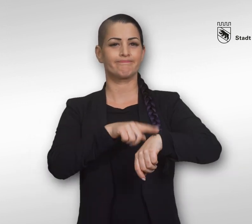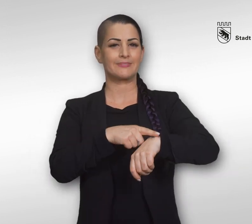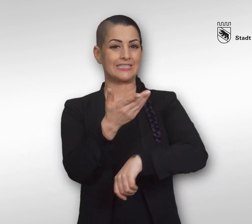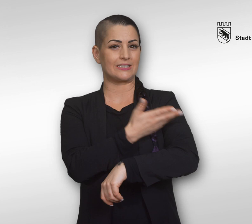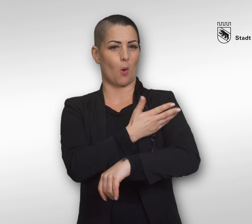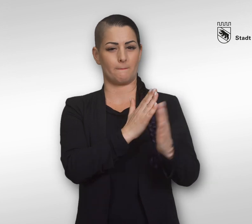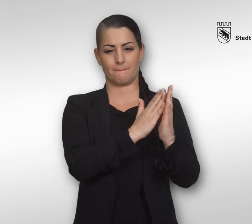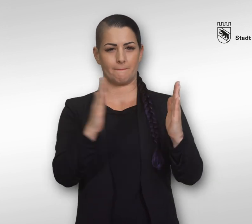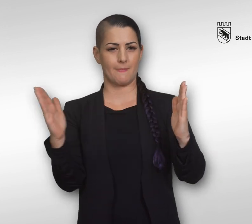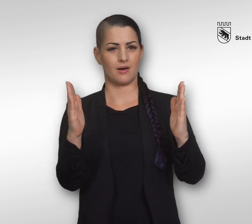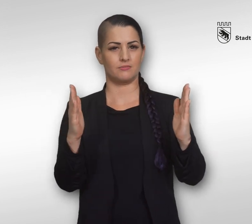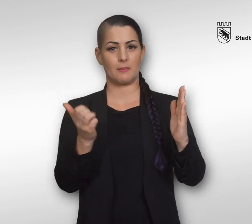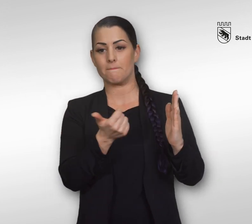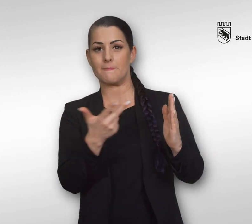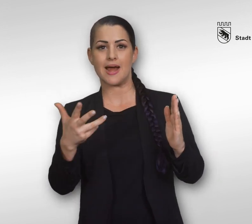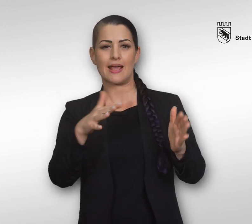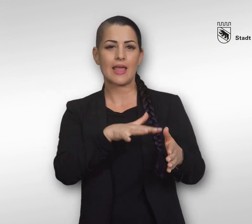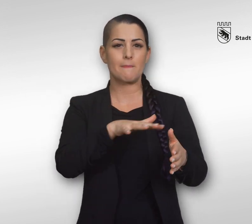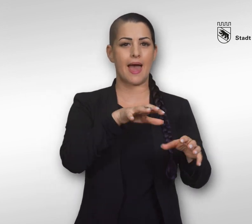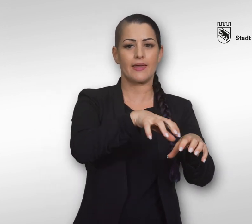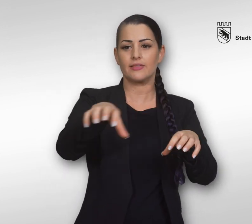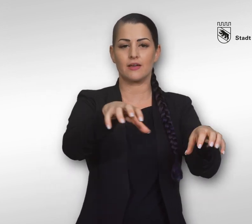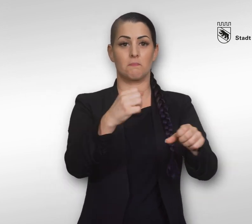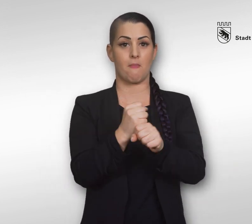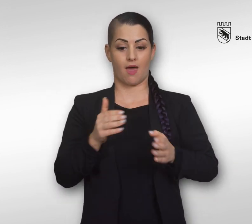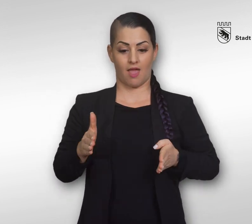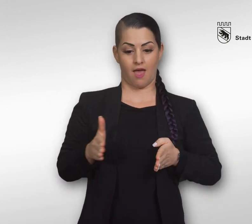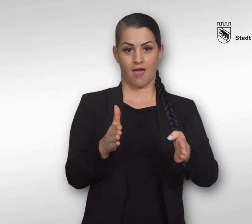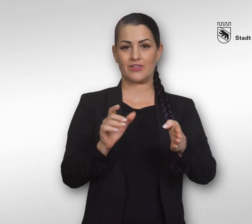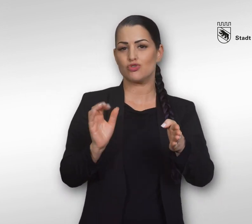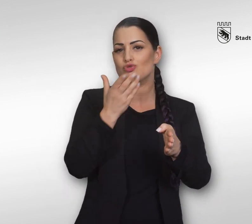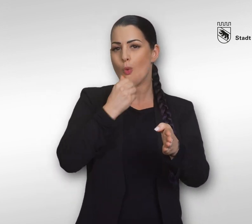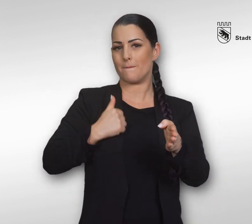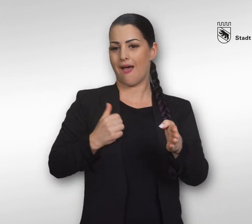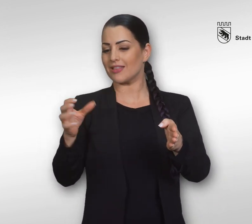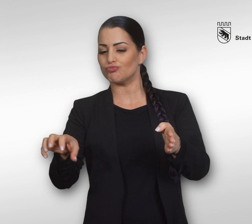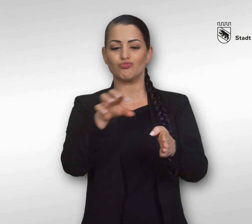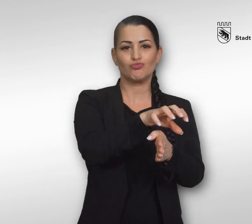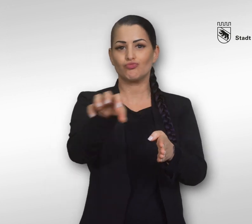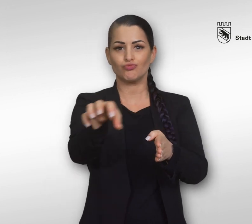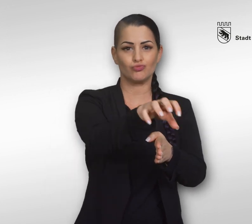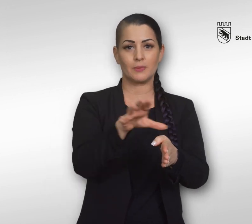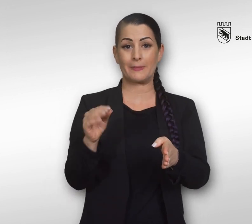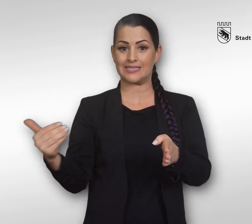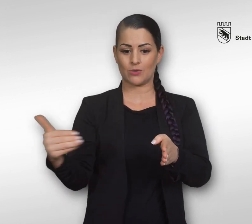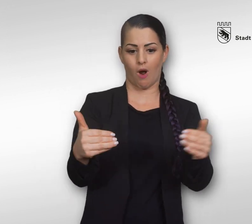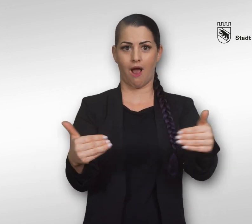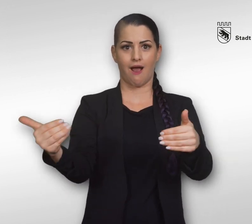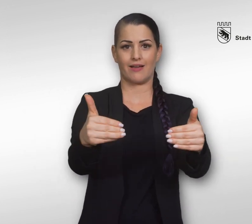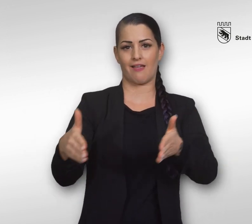Entlang der Aare locken im Sommer in mehreren Gemeinden Schmuckebäder mit direktem Zugang zur Aare oder bieten in